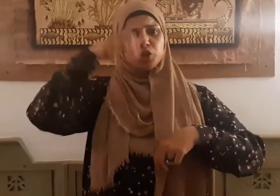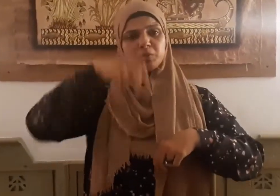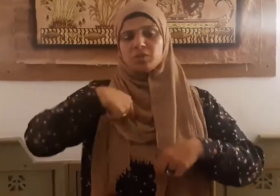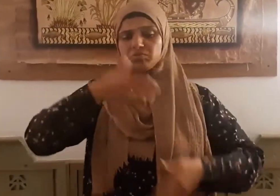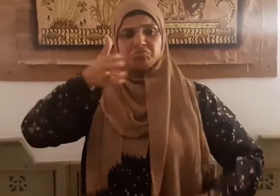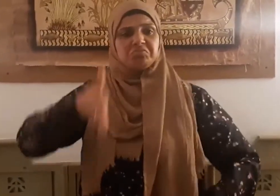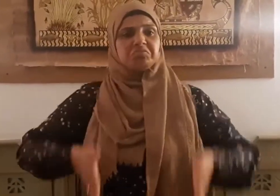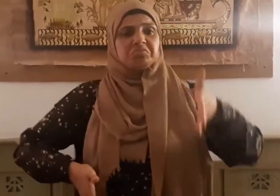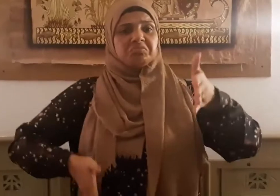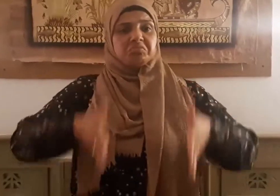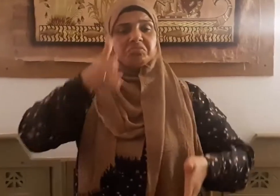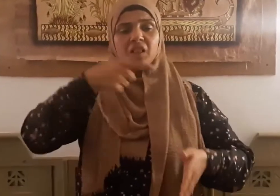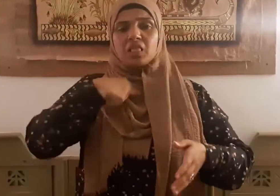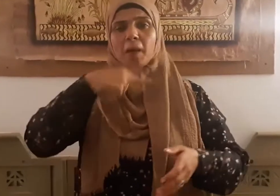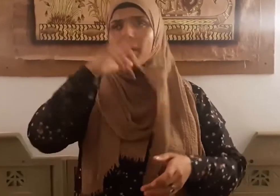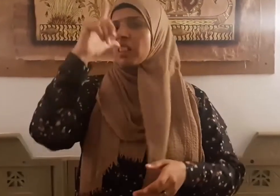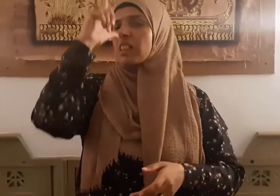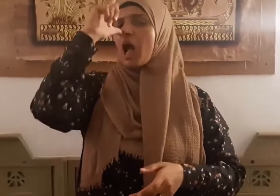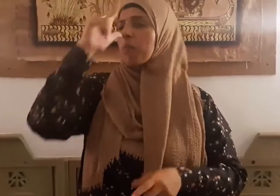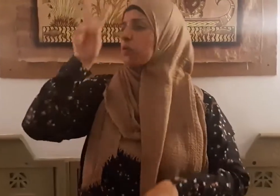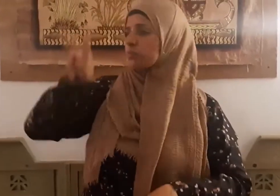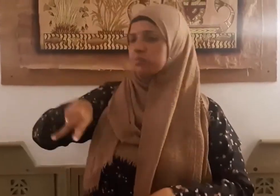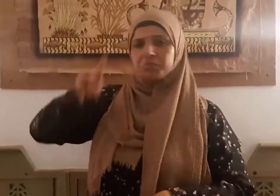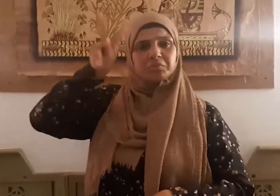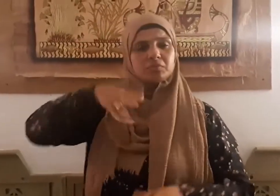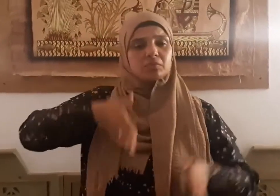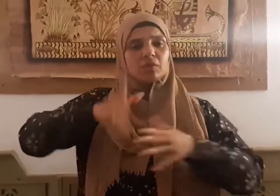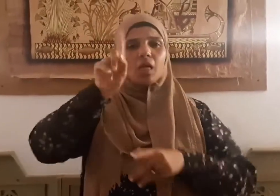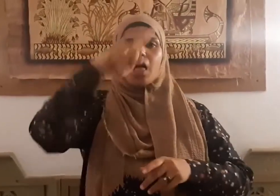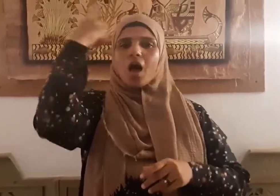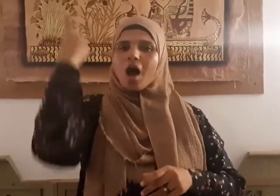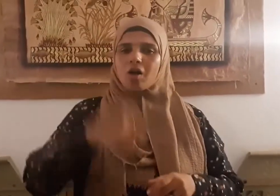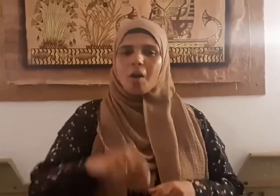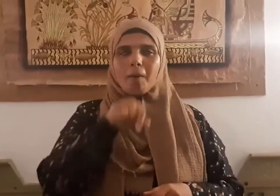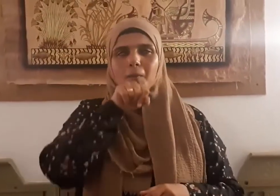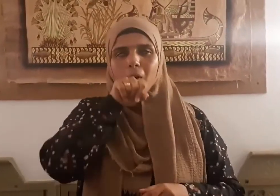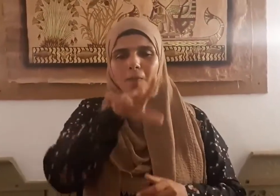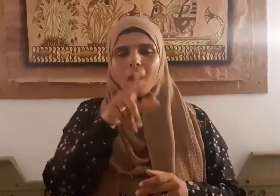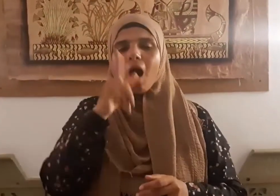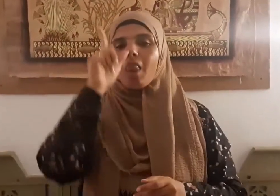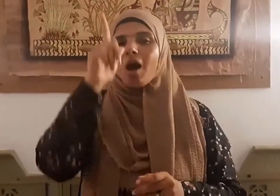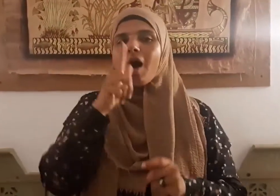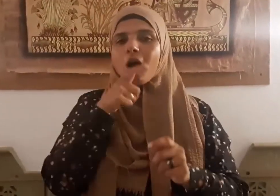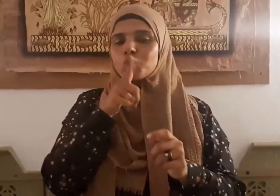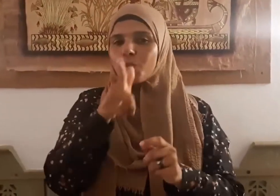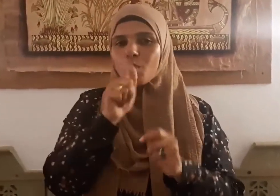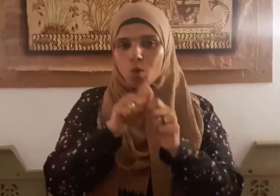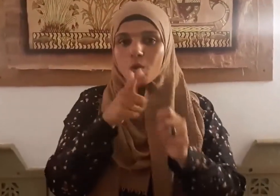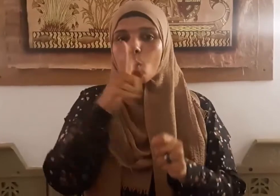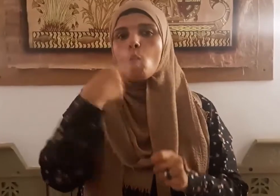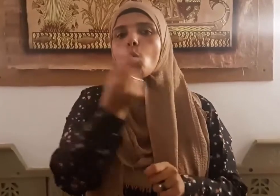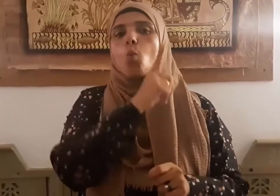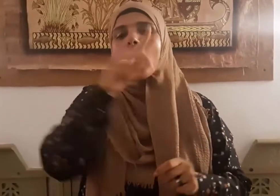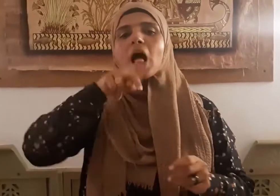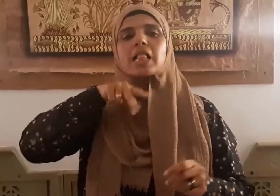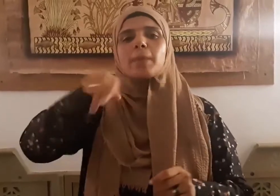التبخطر والتعالي في المشية قال تعالى ولا تمشي في الأرض مرحا